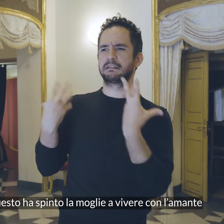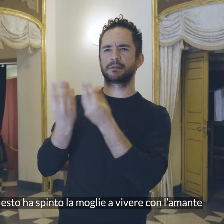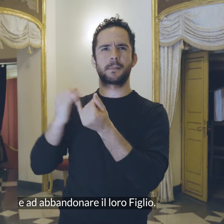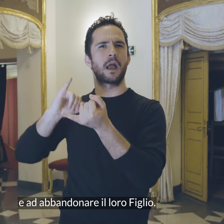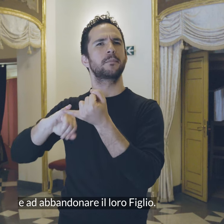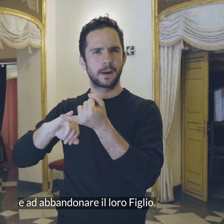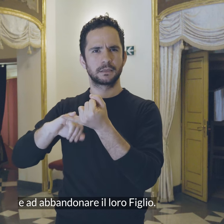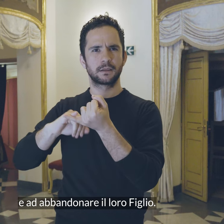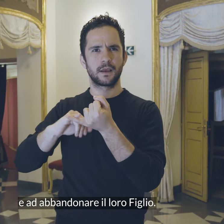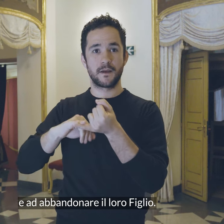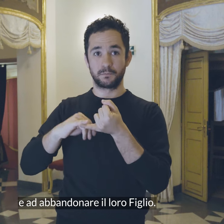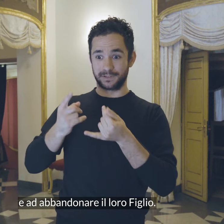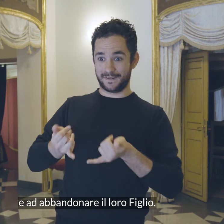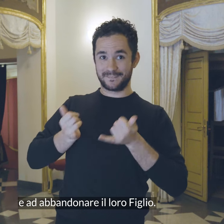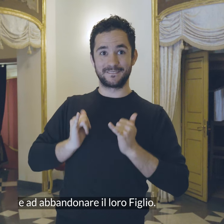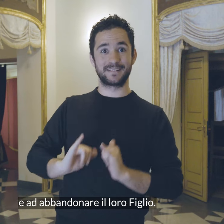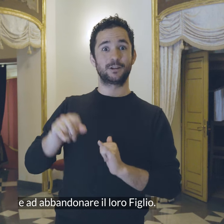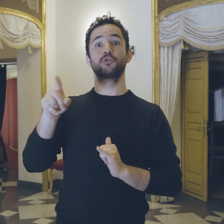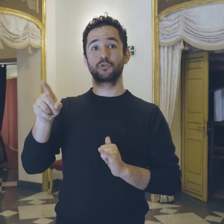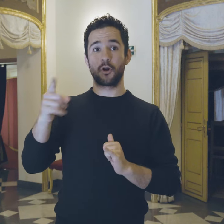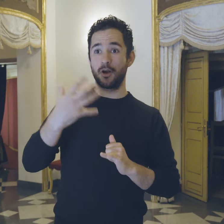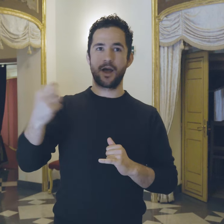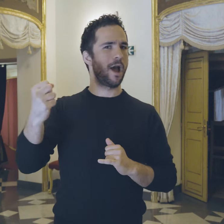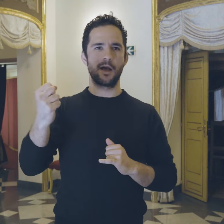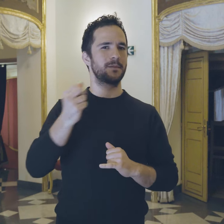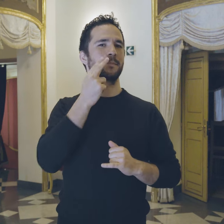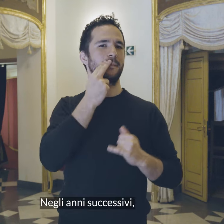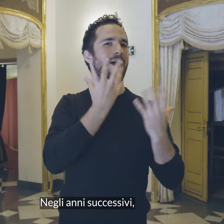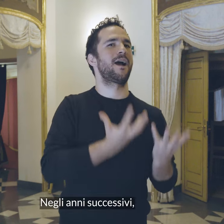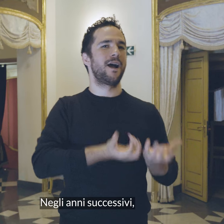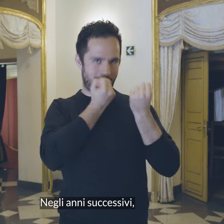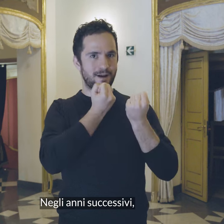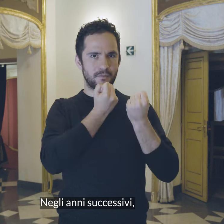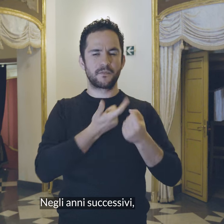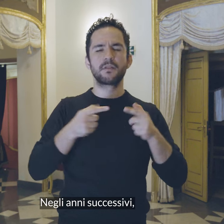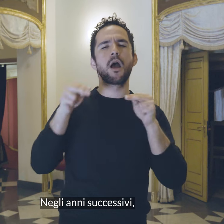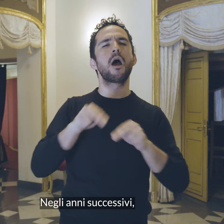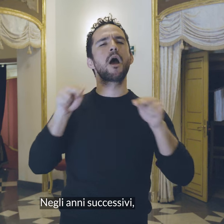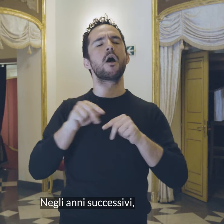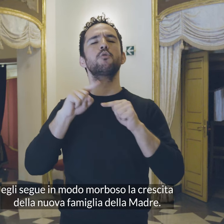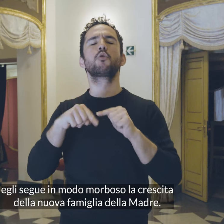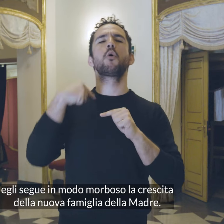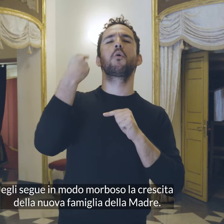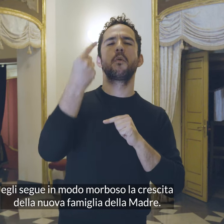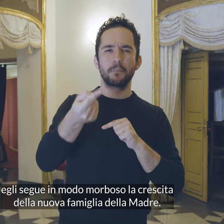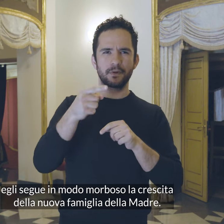E ad abbandonare il loro figlio Negli anni successivi, egli segue in modo